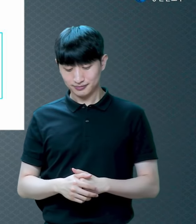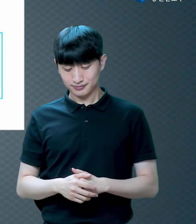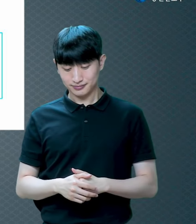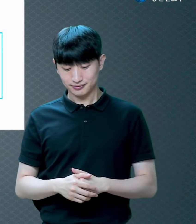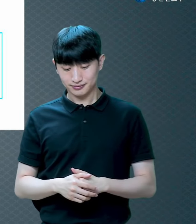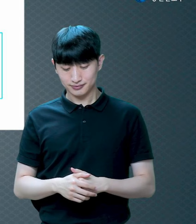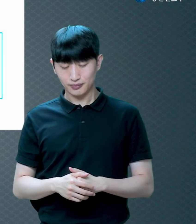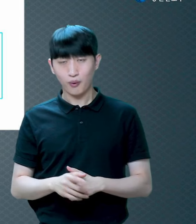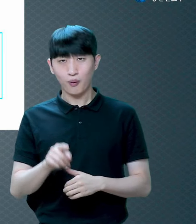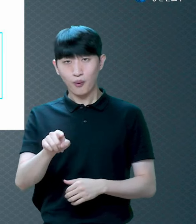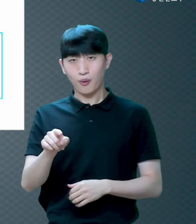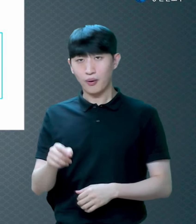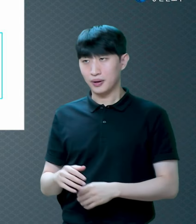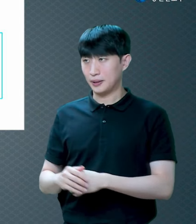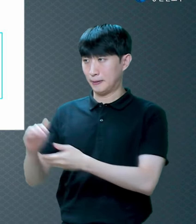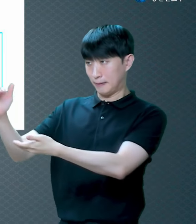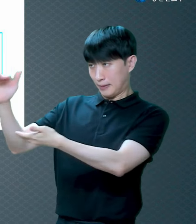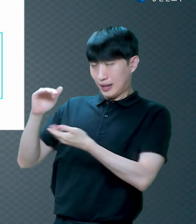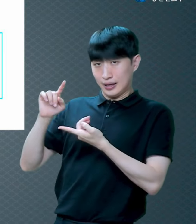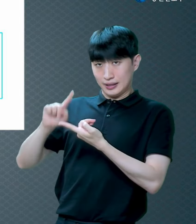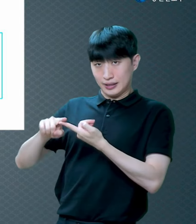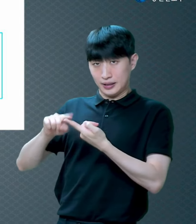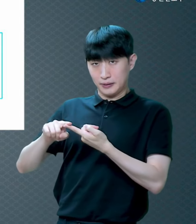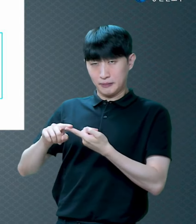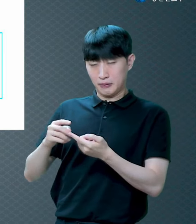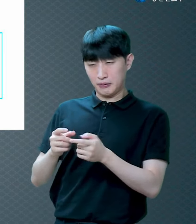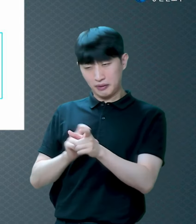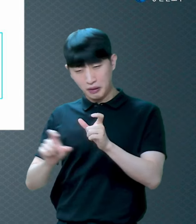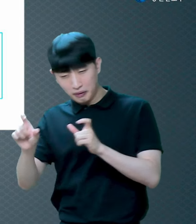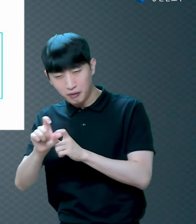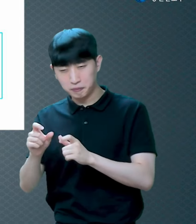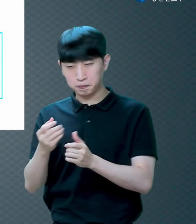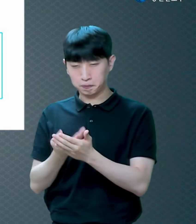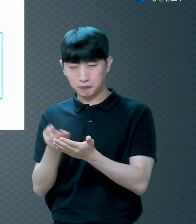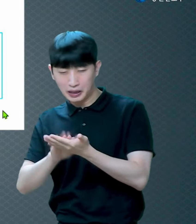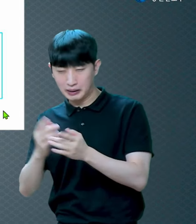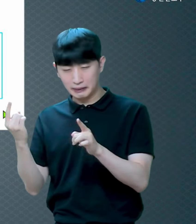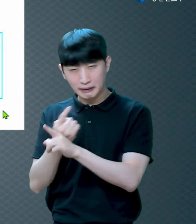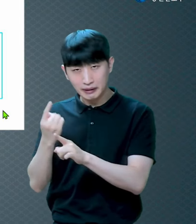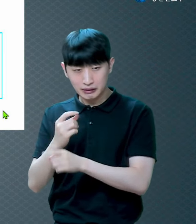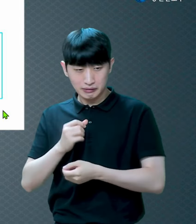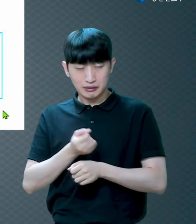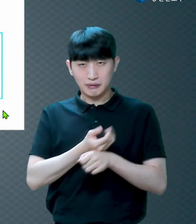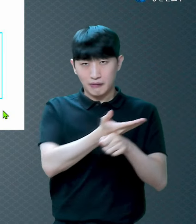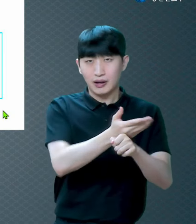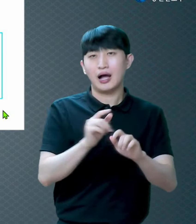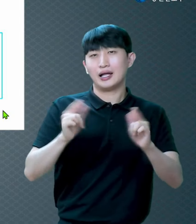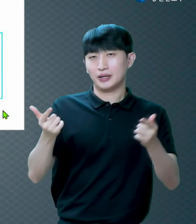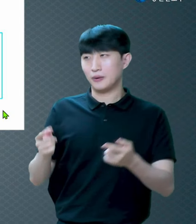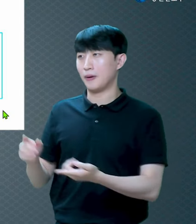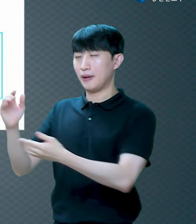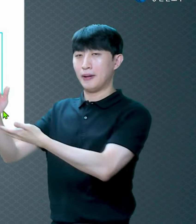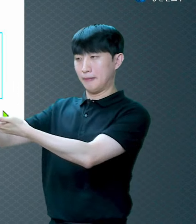추가되거나 빠지는 게 아니에요 그대로 전달되죠 이는